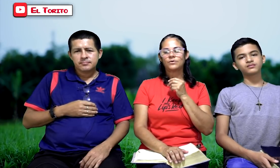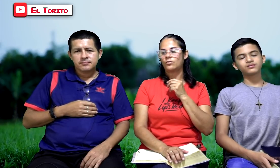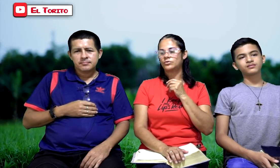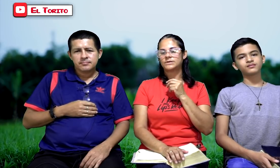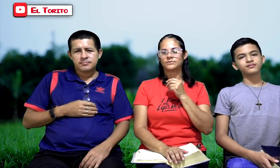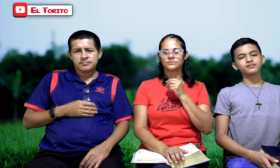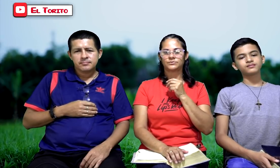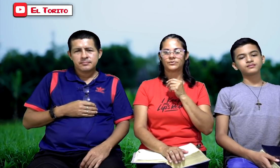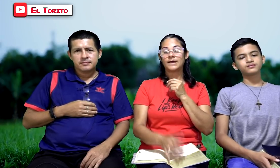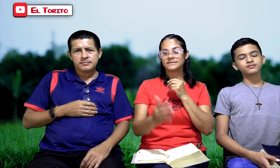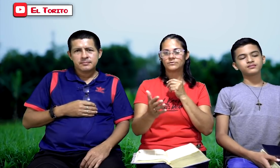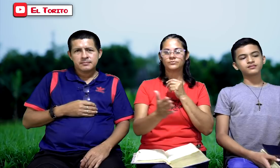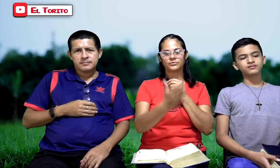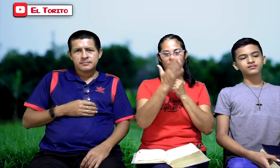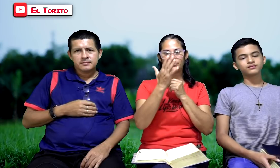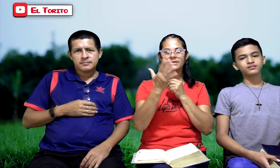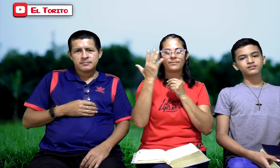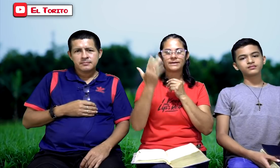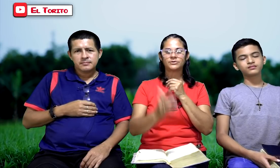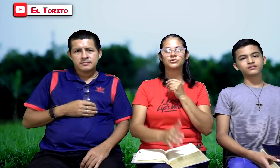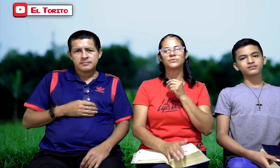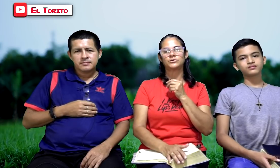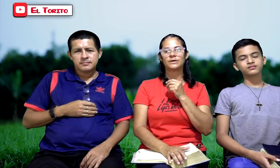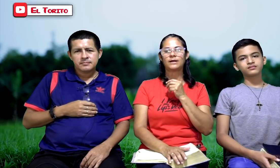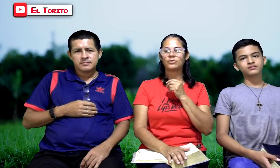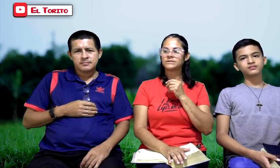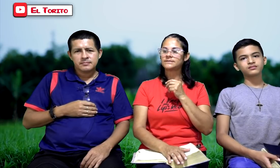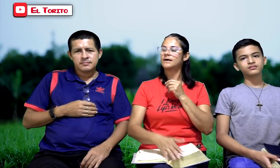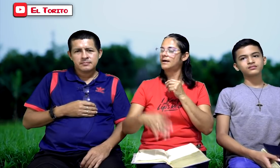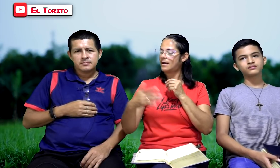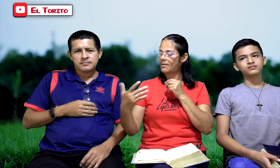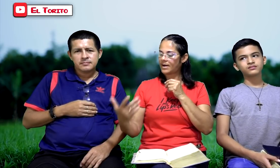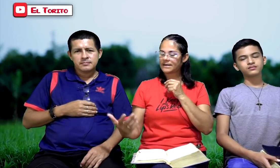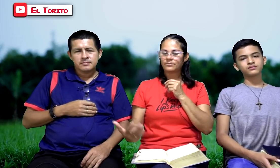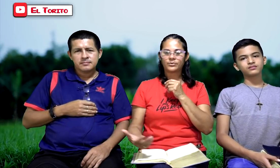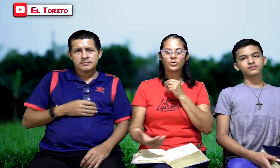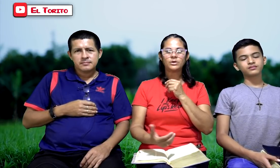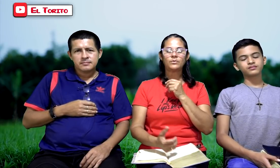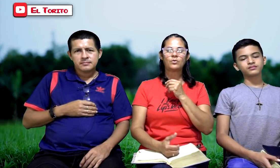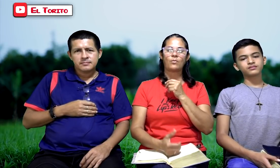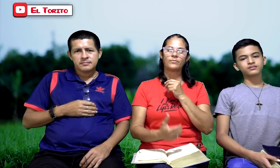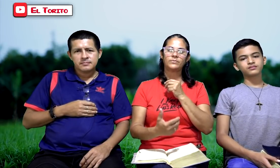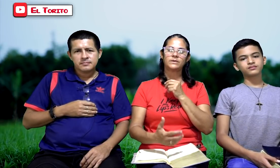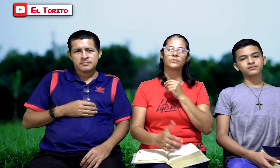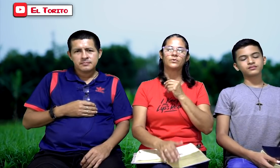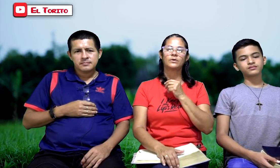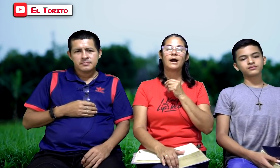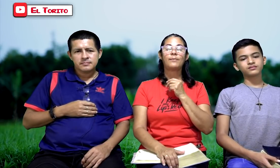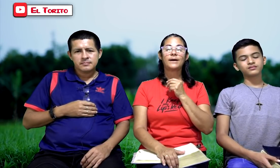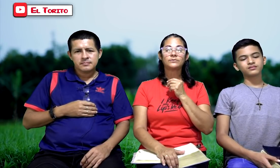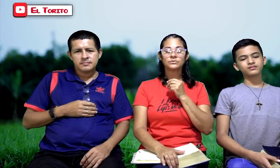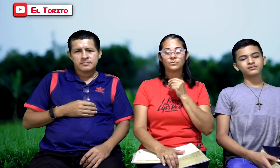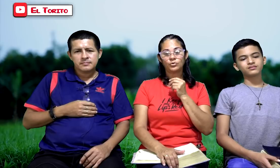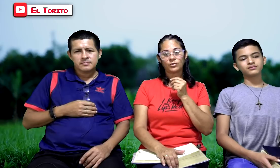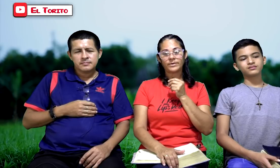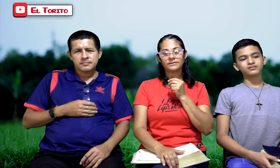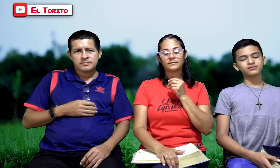unos a los otros. El segundo, después de amar a Dios sobre todas las cosas, amar al prójimo como a mí mismo. Amarnos mutuamente.